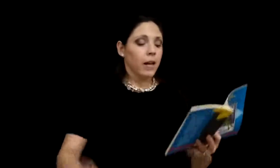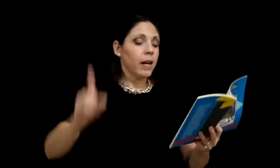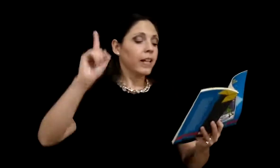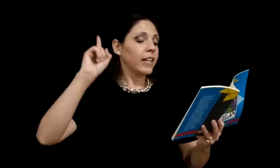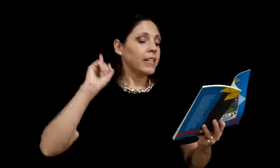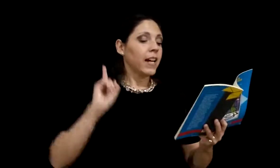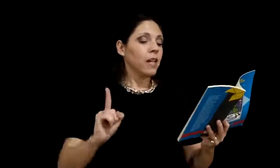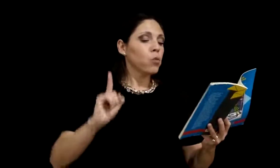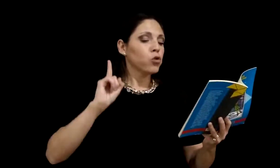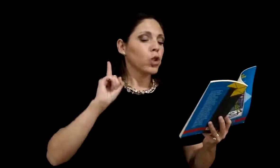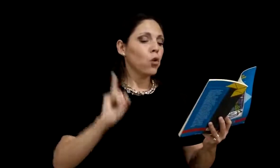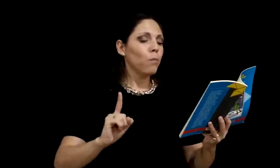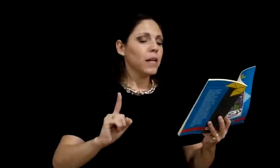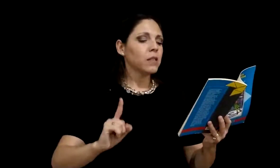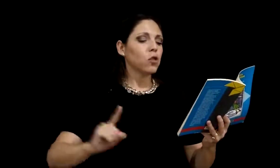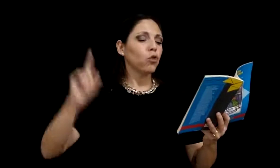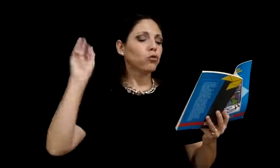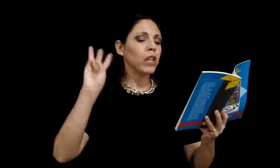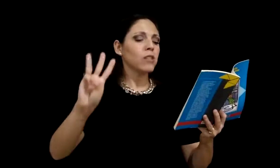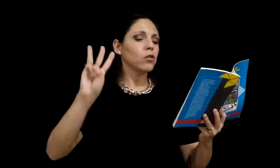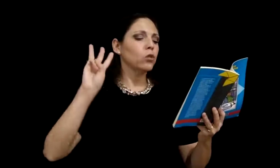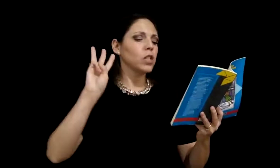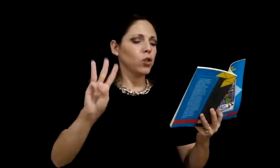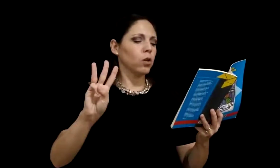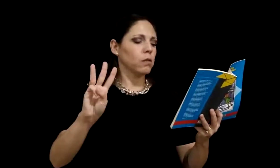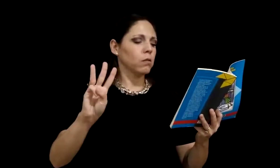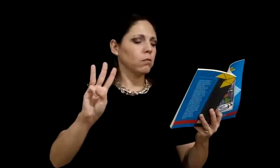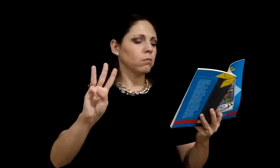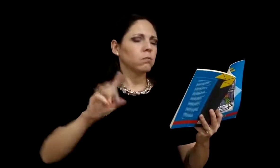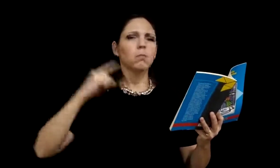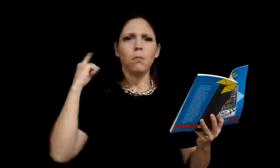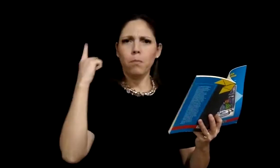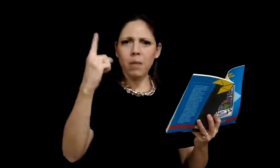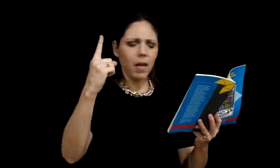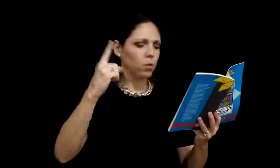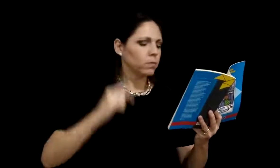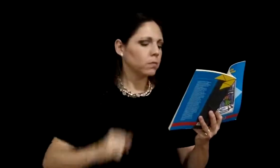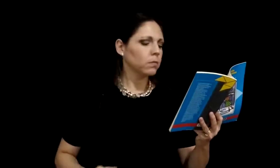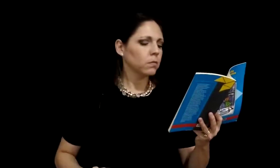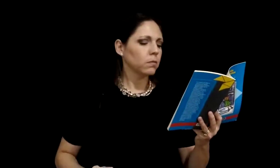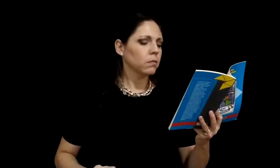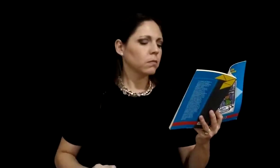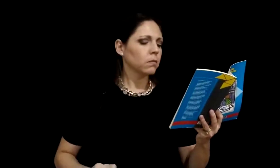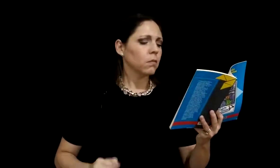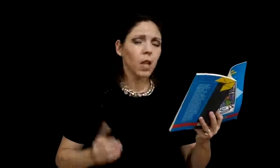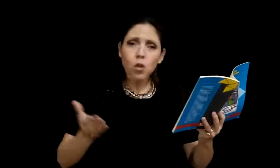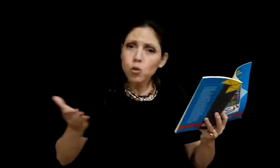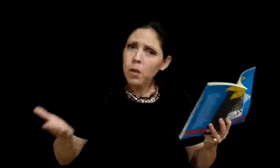Regresaremos si cumples con tres condiciones. Primero, que nos